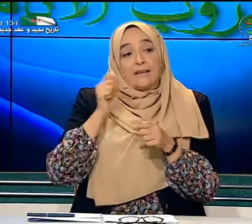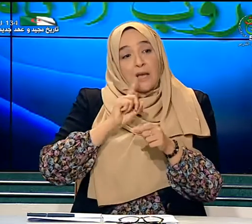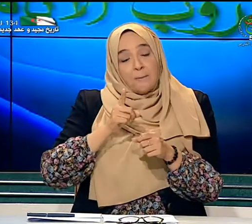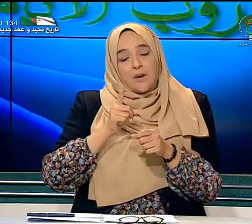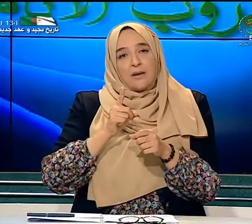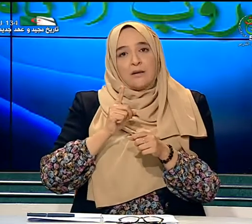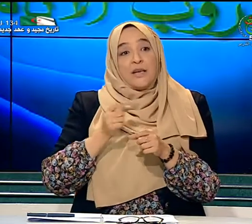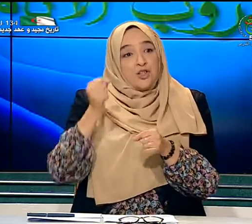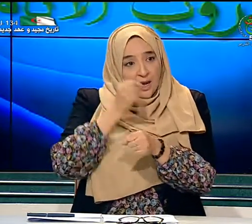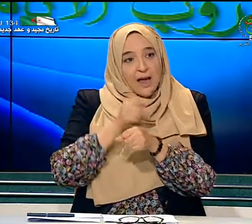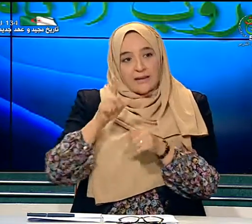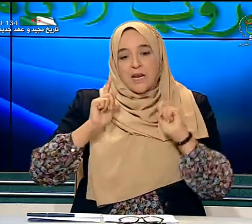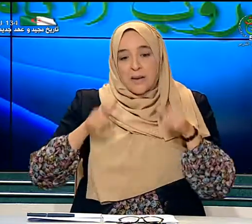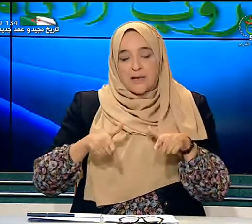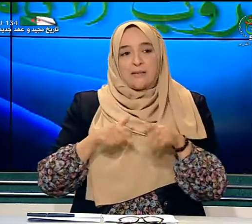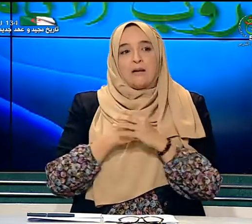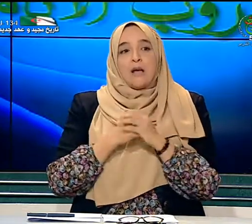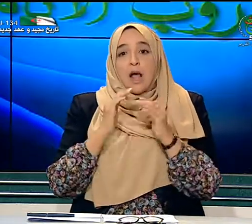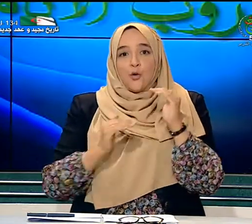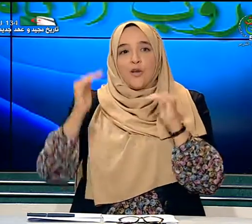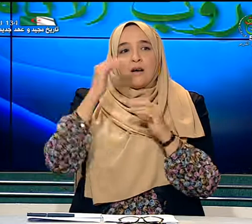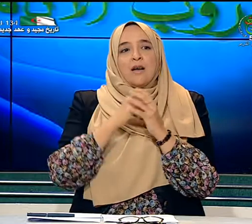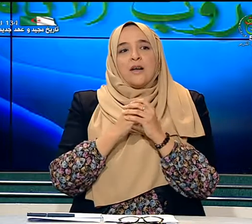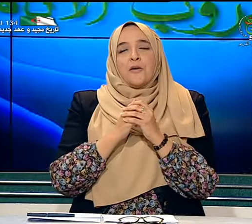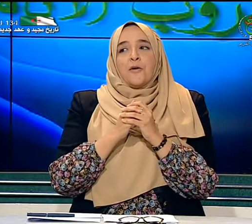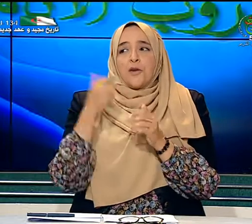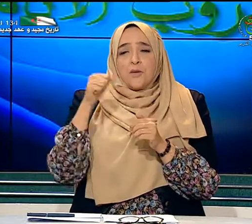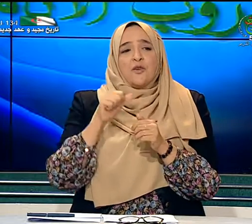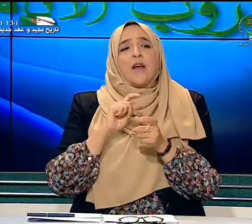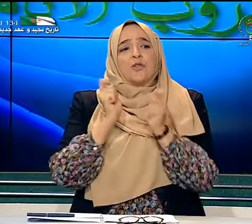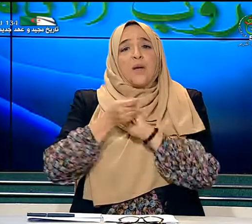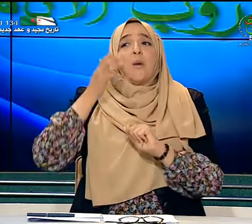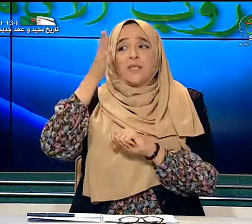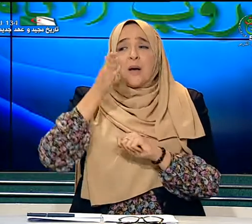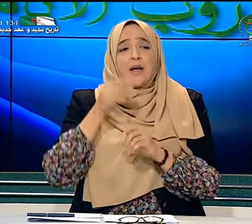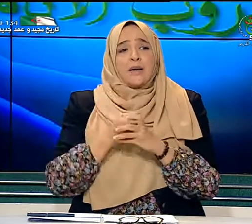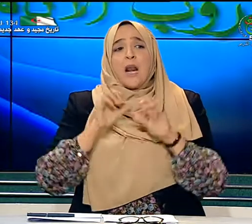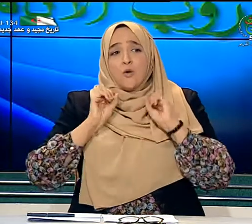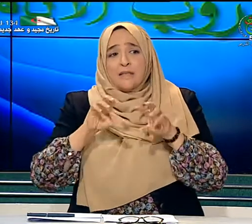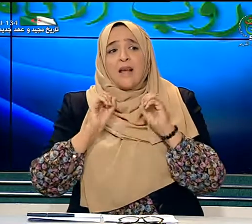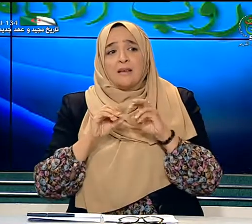تم إنشاء هذه المدرسة العليا فيمكن أن يصبح مستقبلا الأستاذ